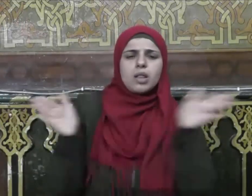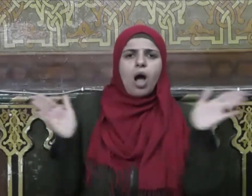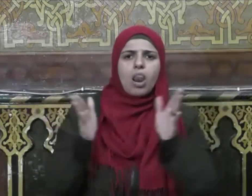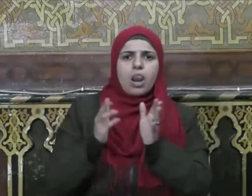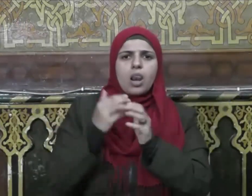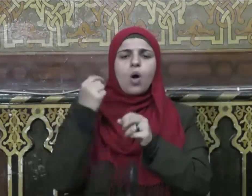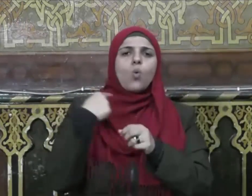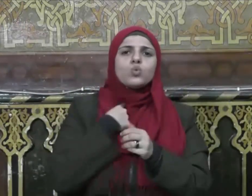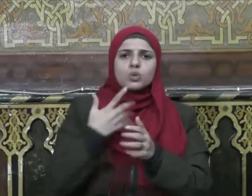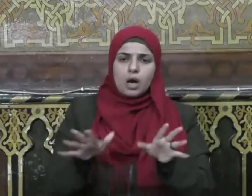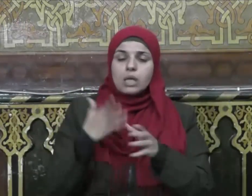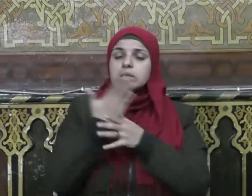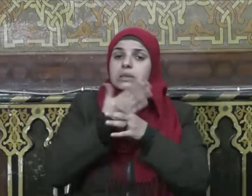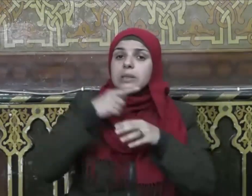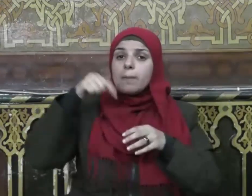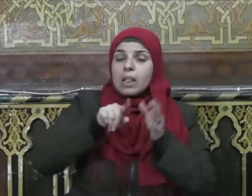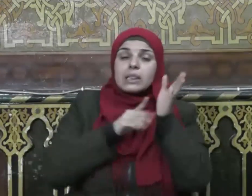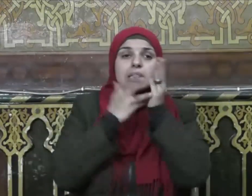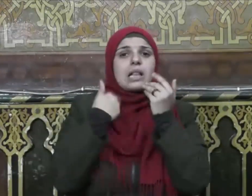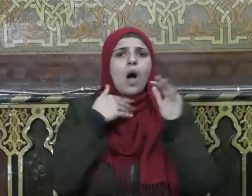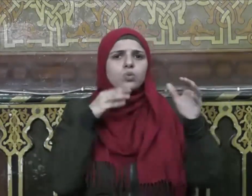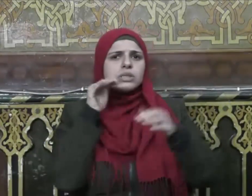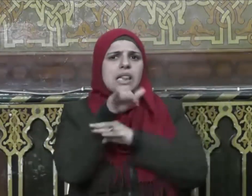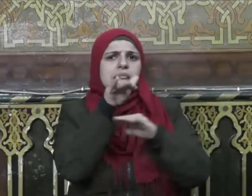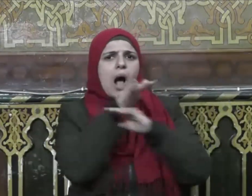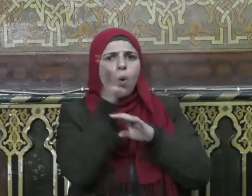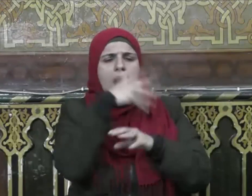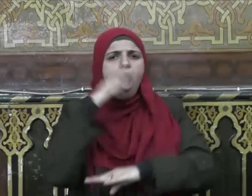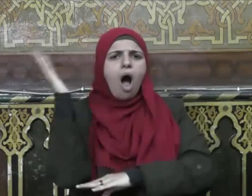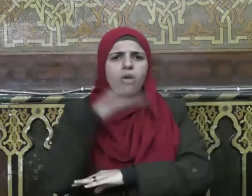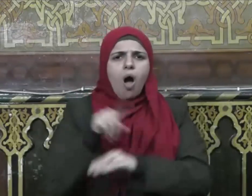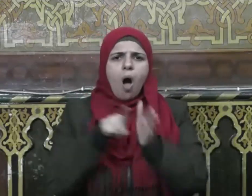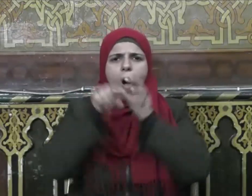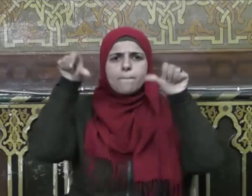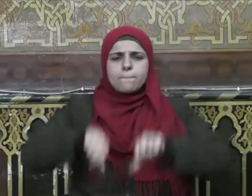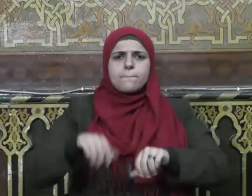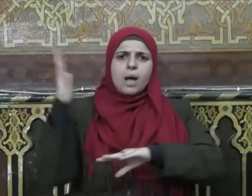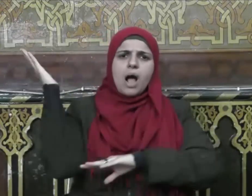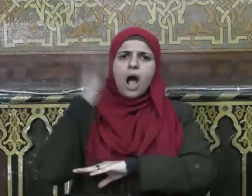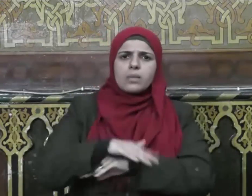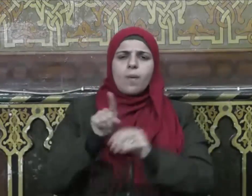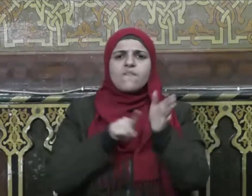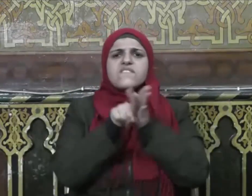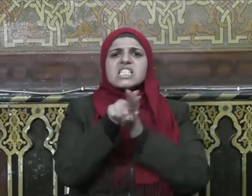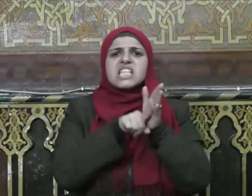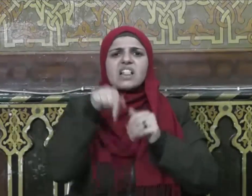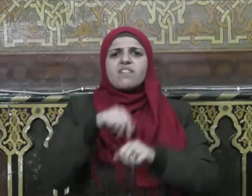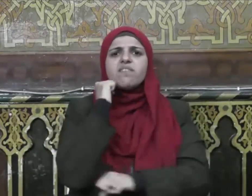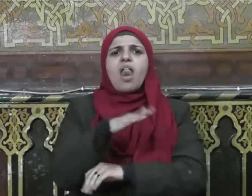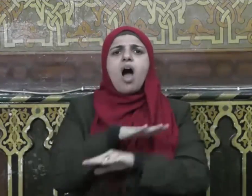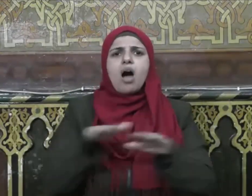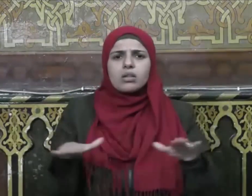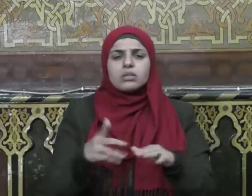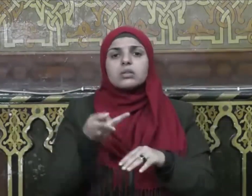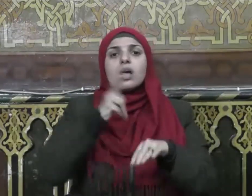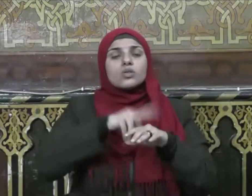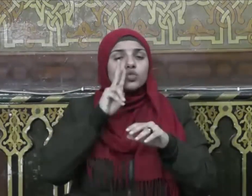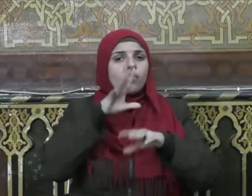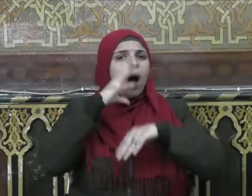التي تدعو إلى التخريب وإلى الهدم والإفساد في الأرض ومن يحاول أن